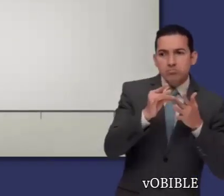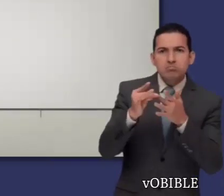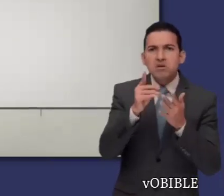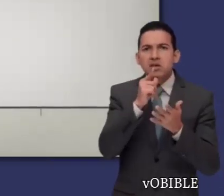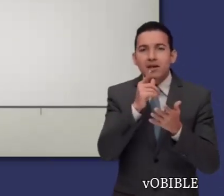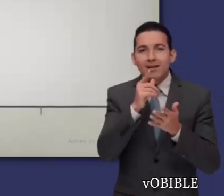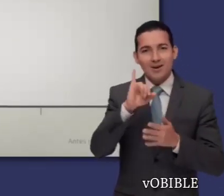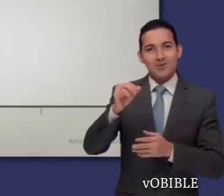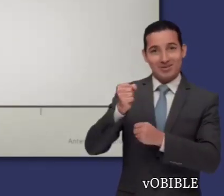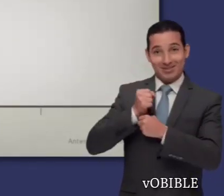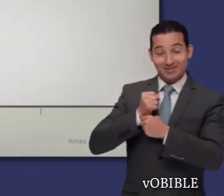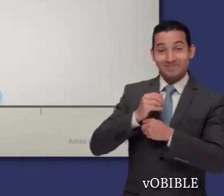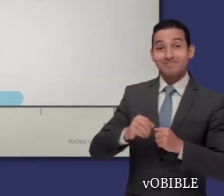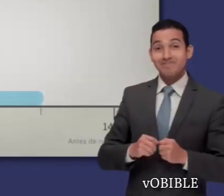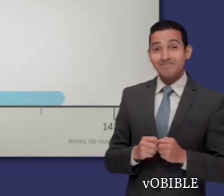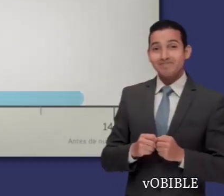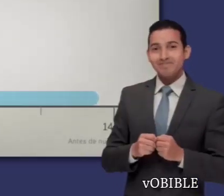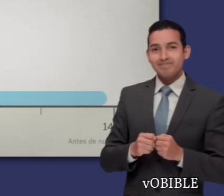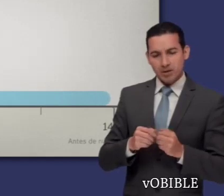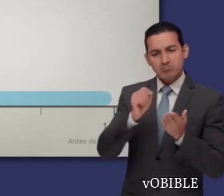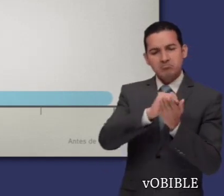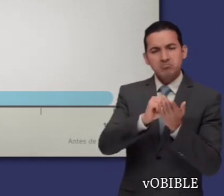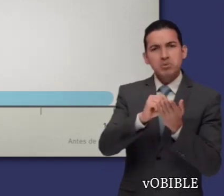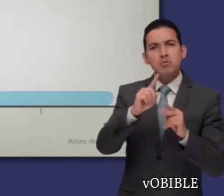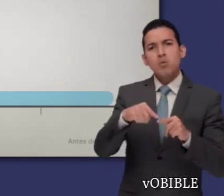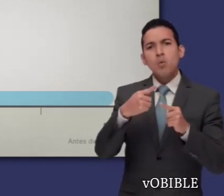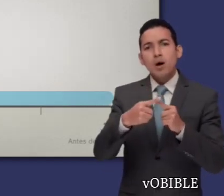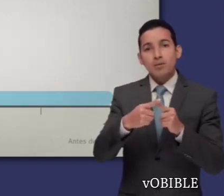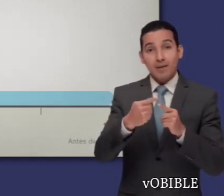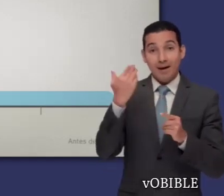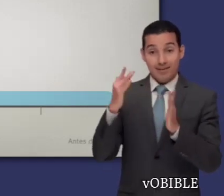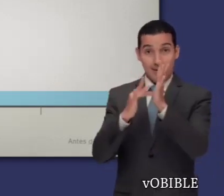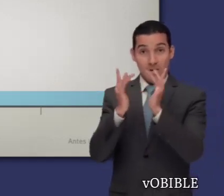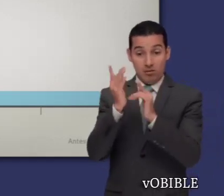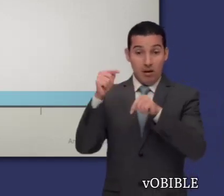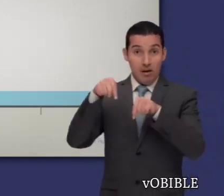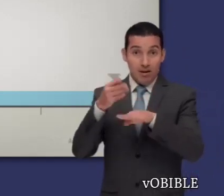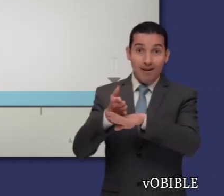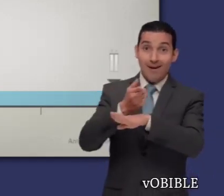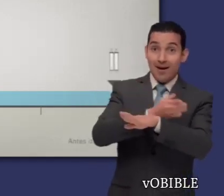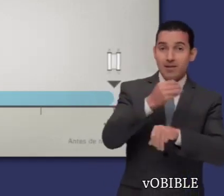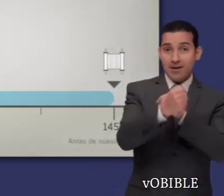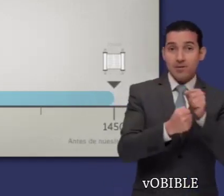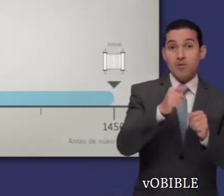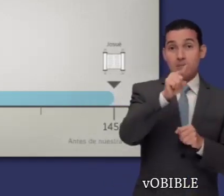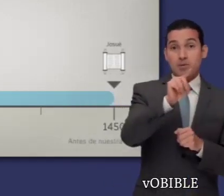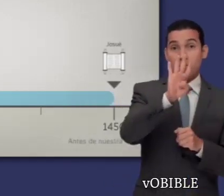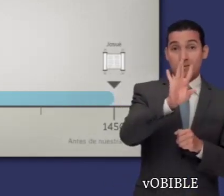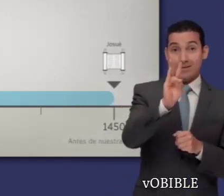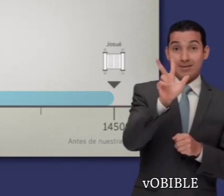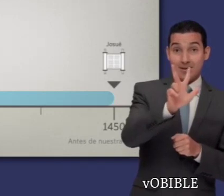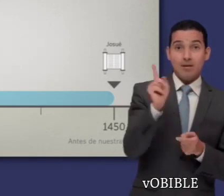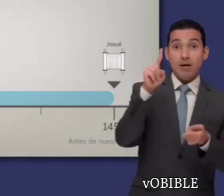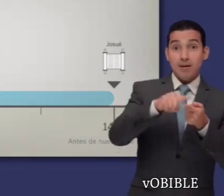Al parecer, este libro abarca un periodo de más de 20 años, desde el 1473 hasta más o menos el